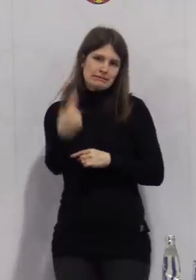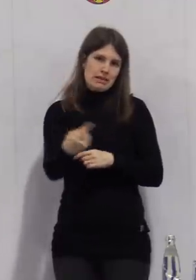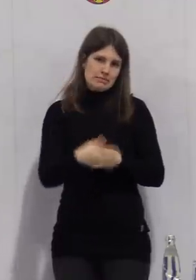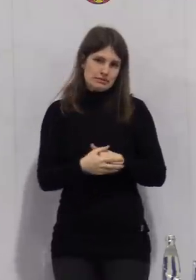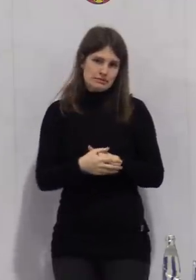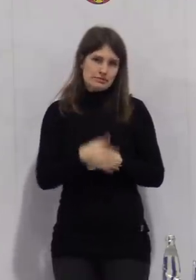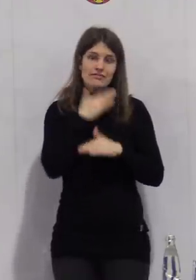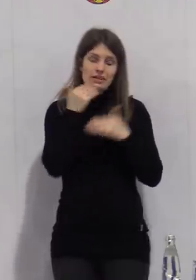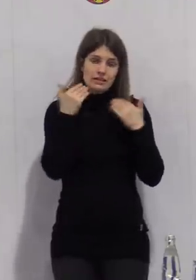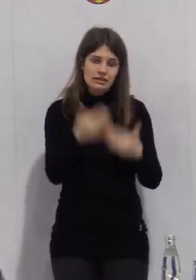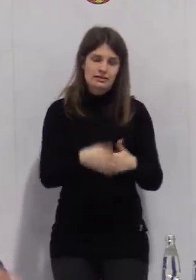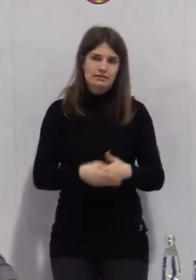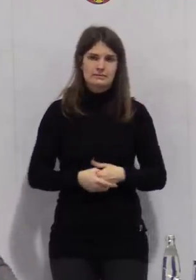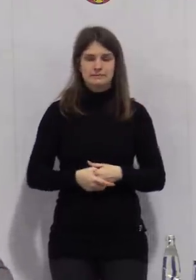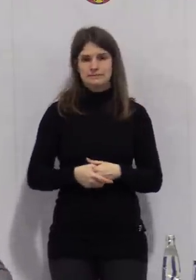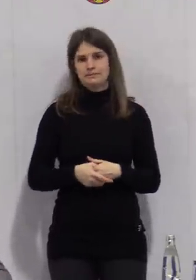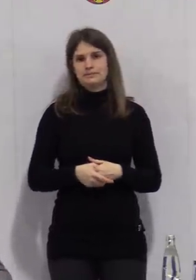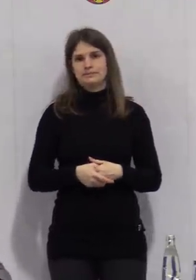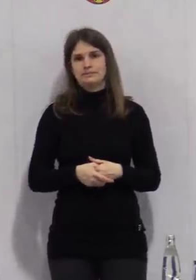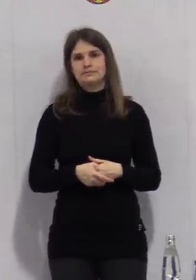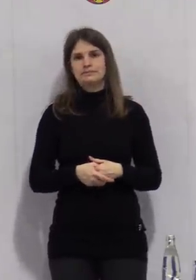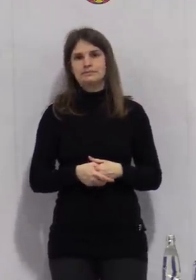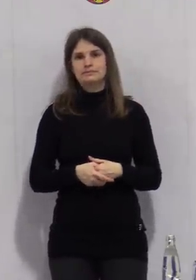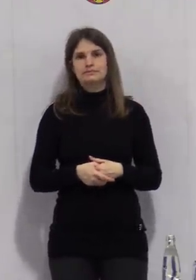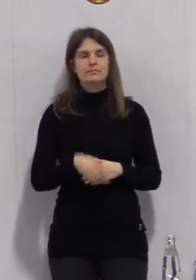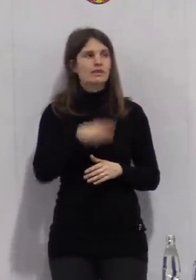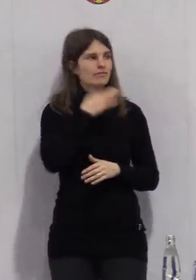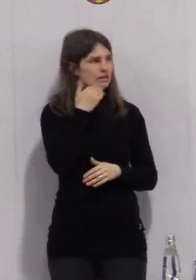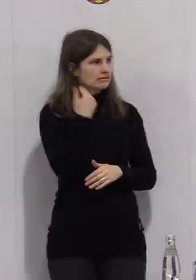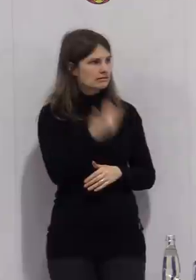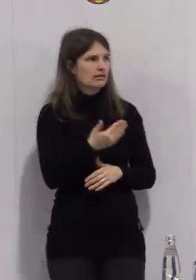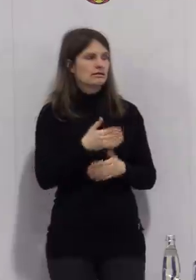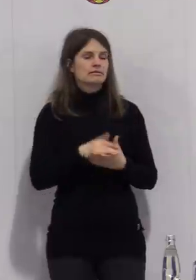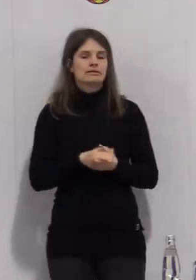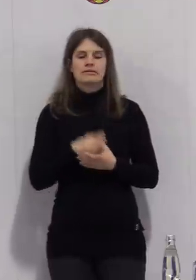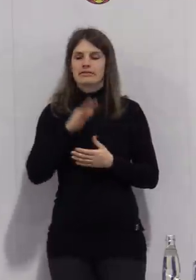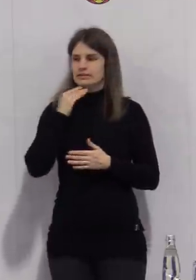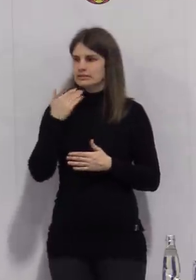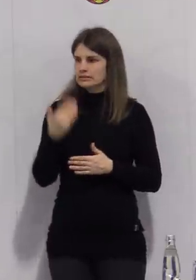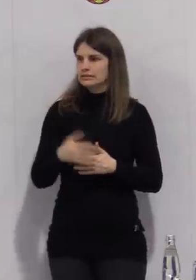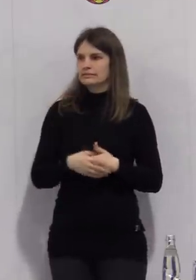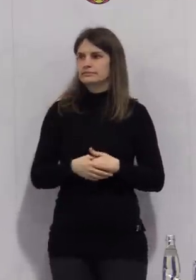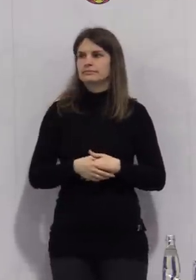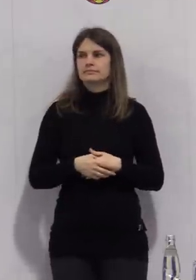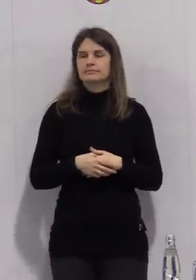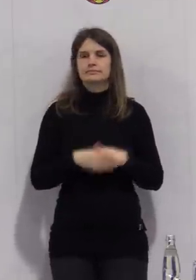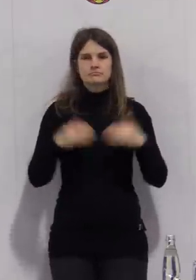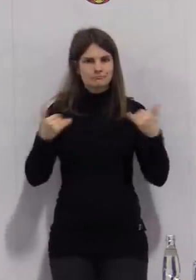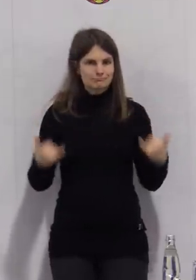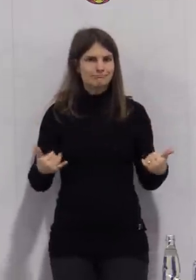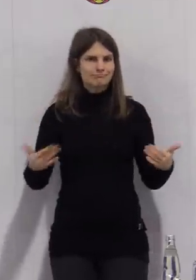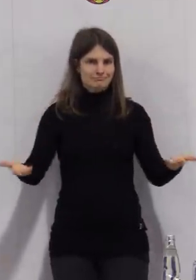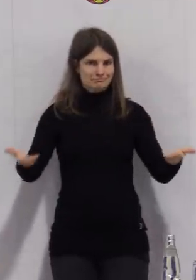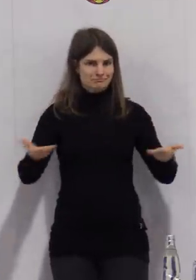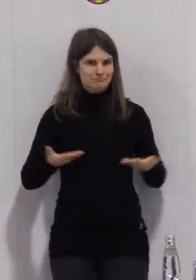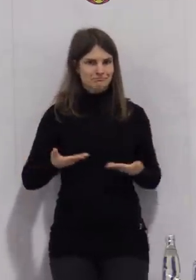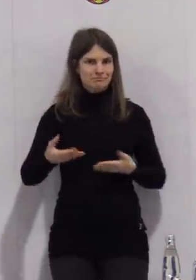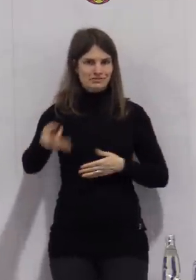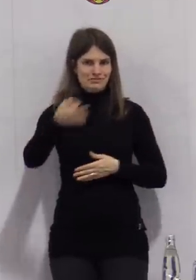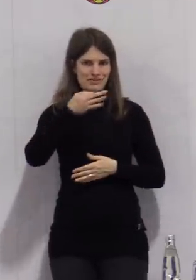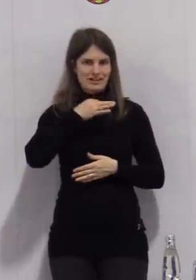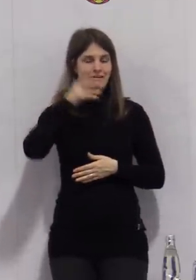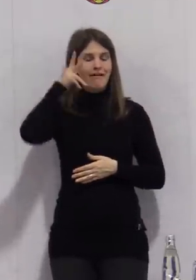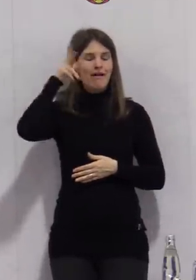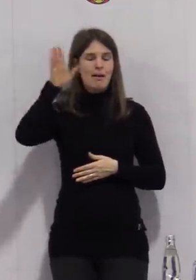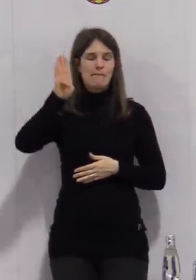Vielen Dank für die Ausführung. Vielen Dank auch Frau Dr. Schmidt. Ich bin mir nun sicher, dass es Fragen gibt und Herr Bolzer hat sich als